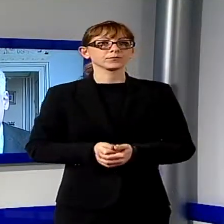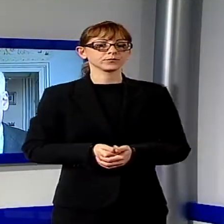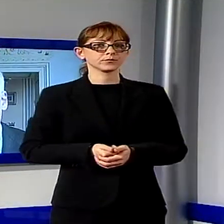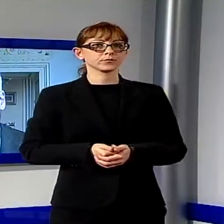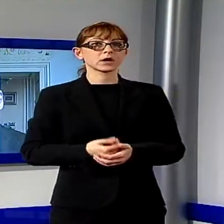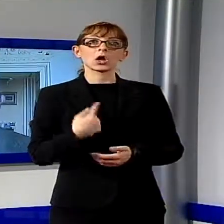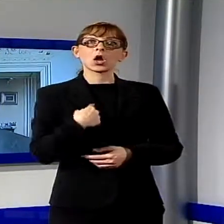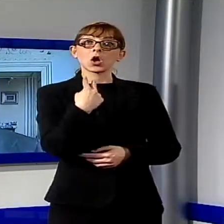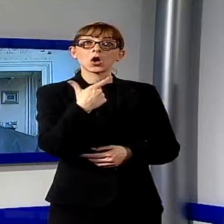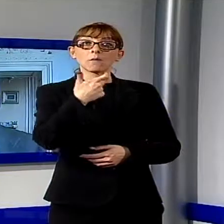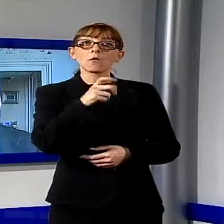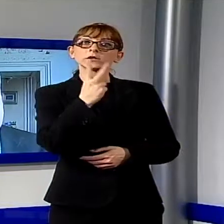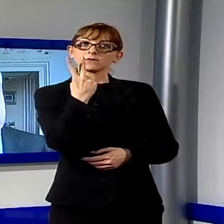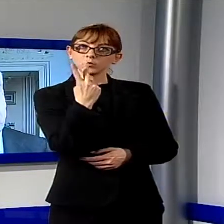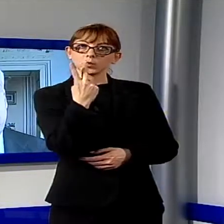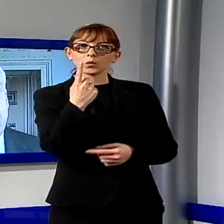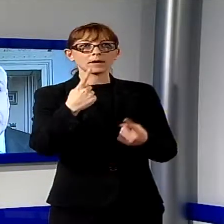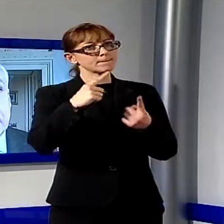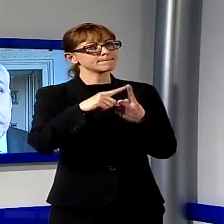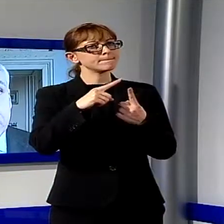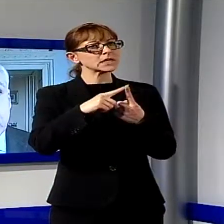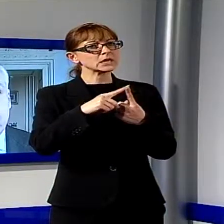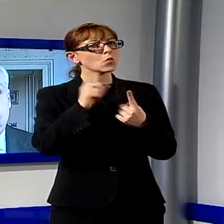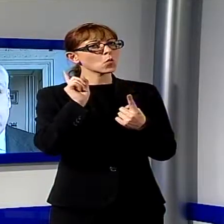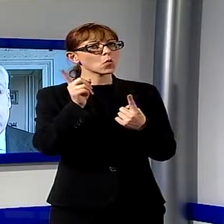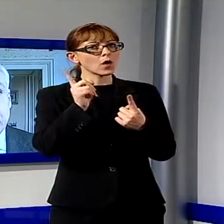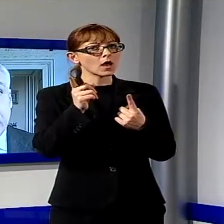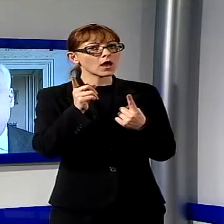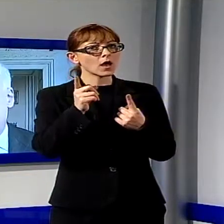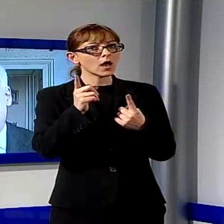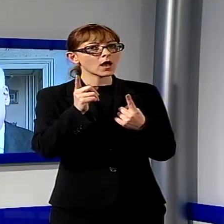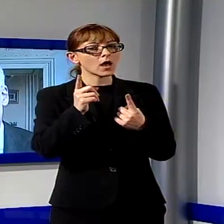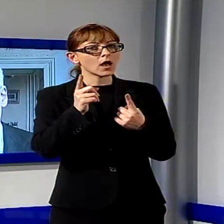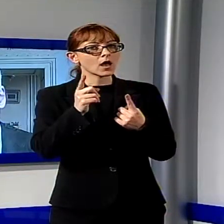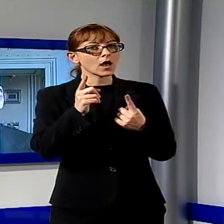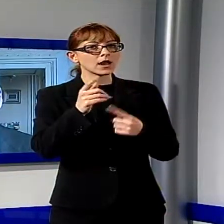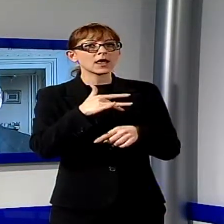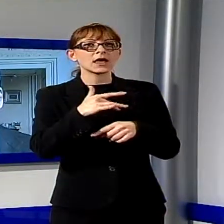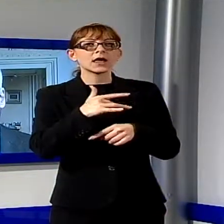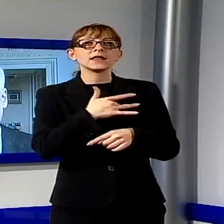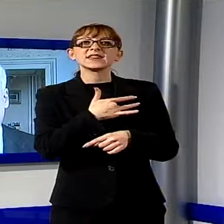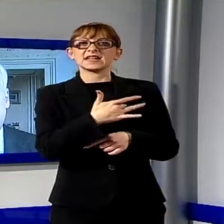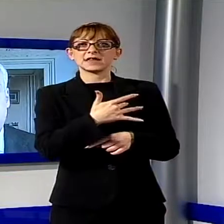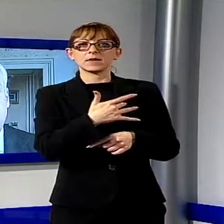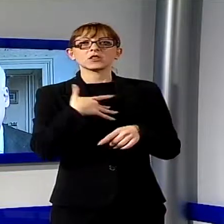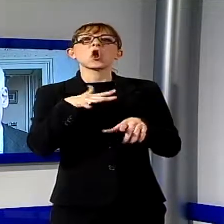Ci sono due motivi principali. Il primo è quello che ha a che fare col sentimento. Viareggio è una città alla quale sono